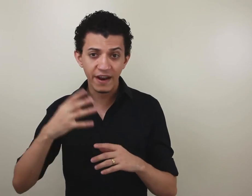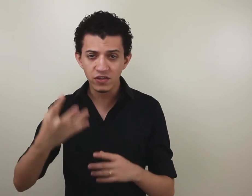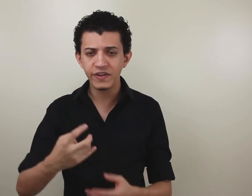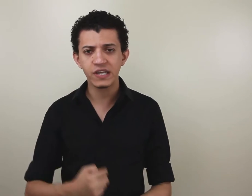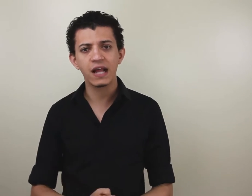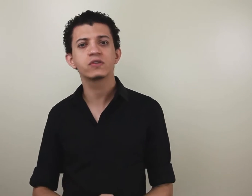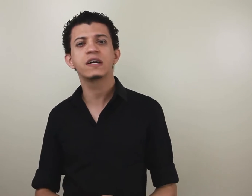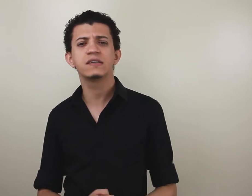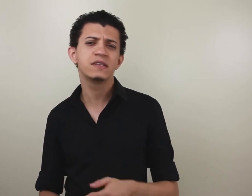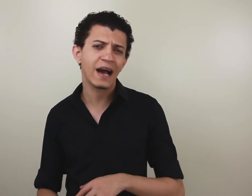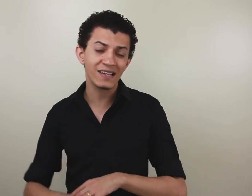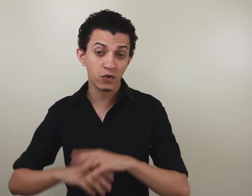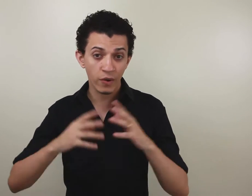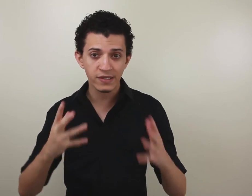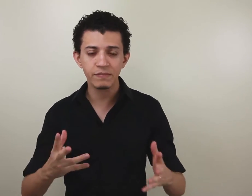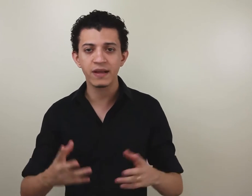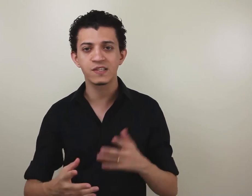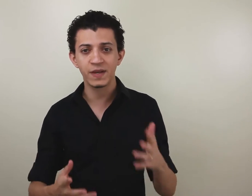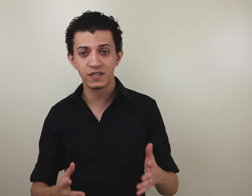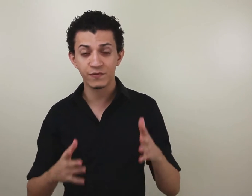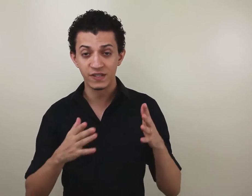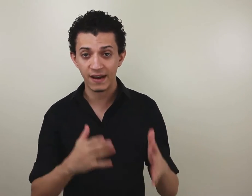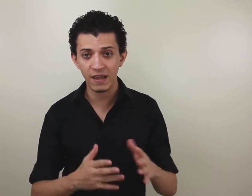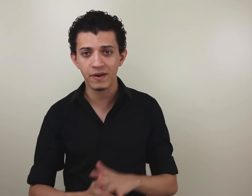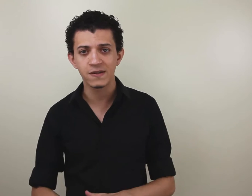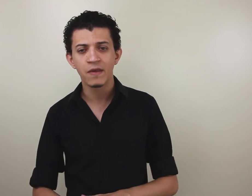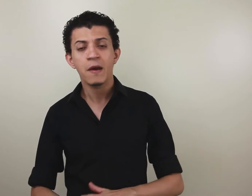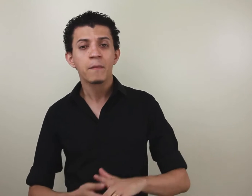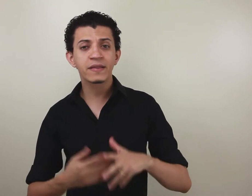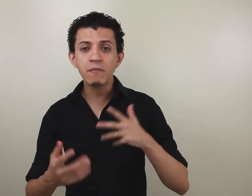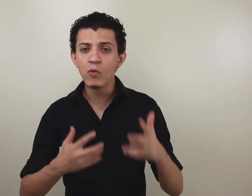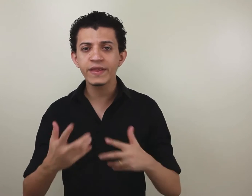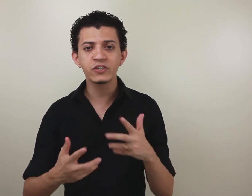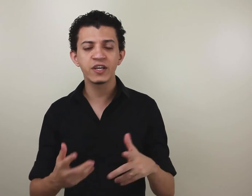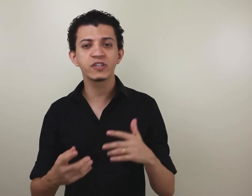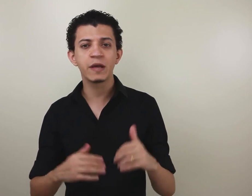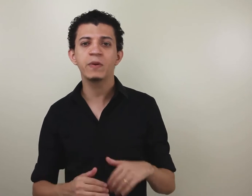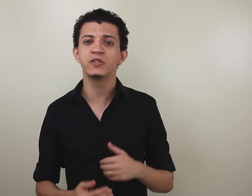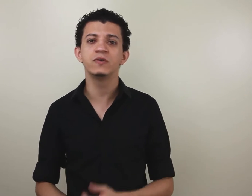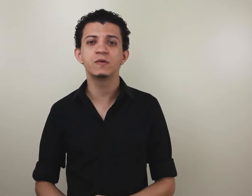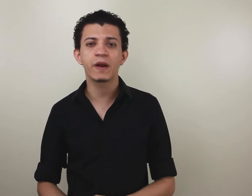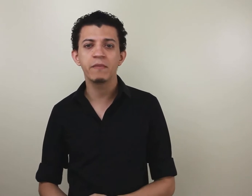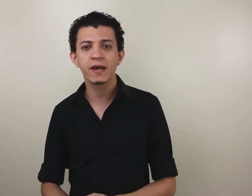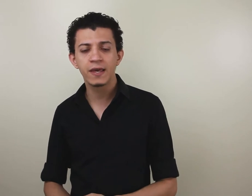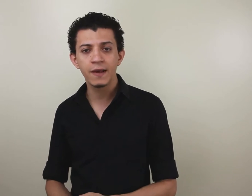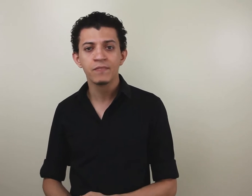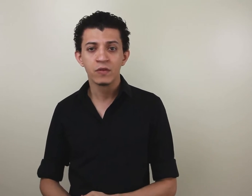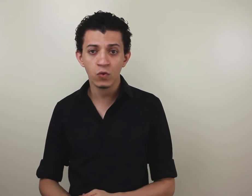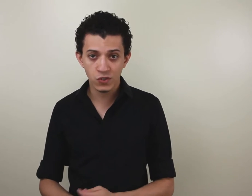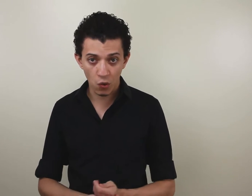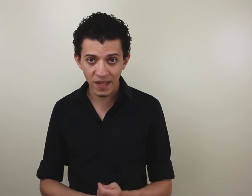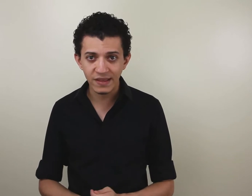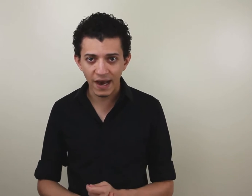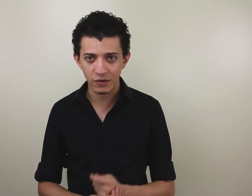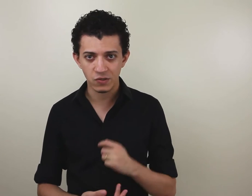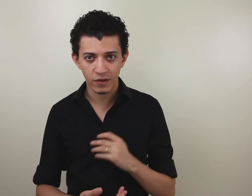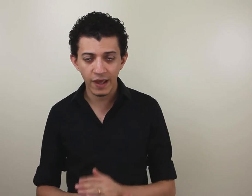vários vídeos relacionados a sinais e conhecimentos específicos da Libras porque tem muita gente que tem pedido isso para mim aqui nos comentários, ok?